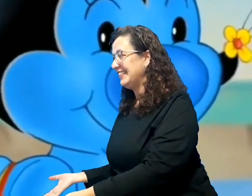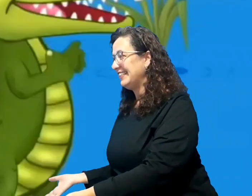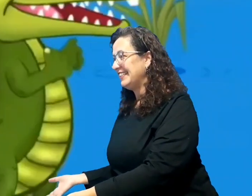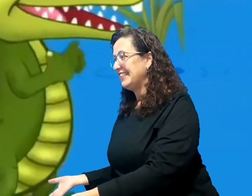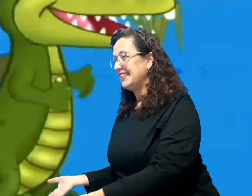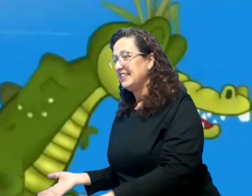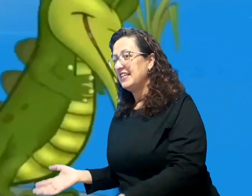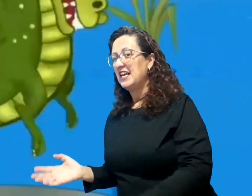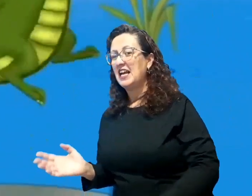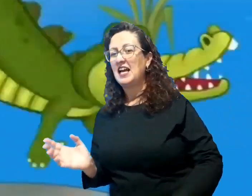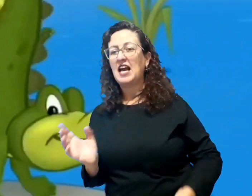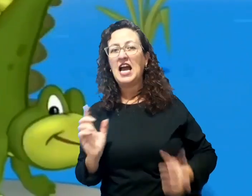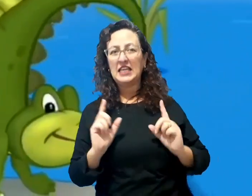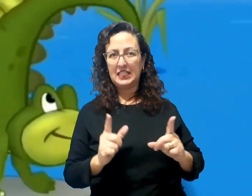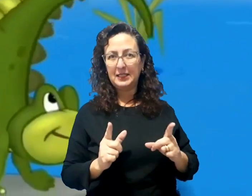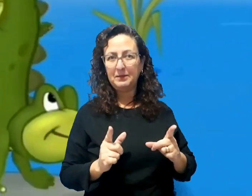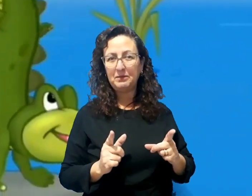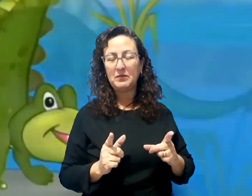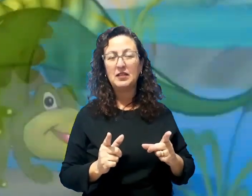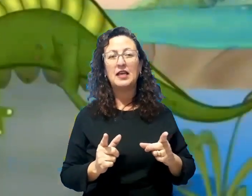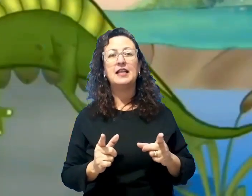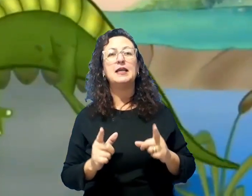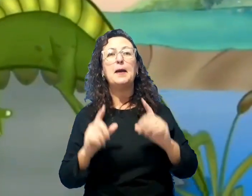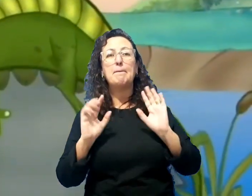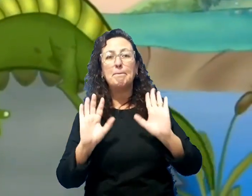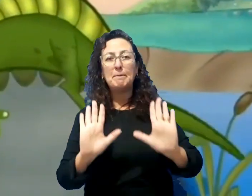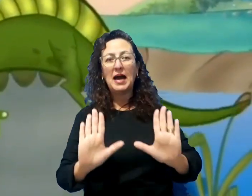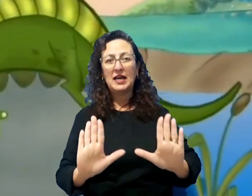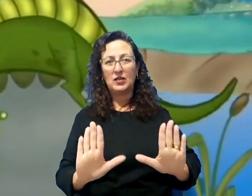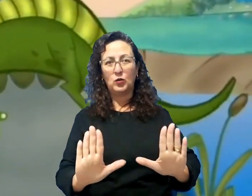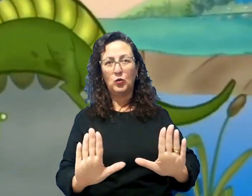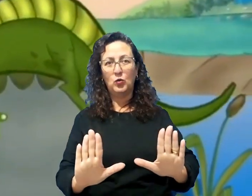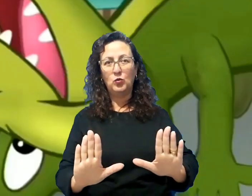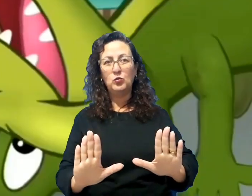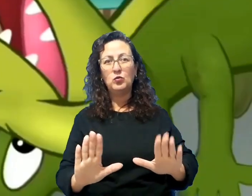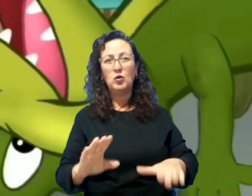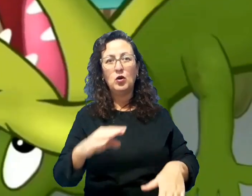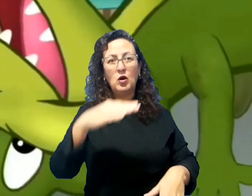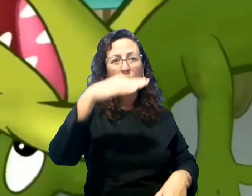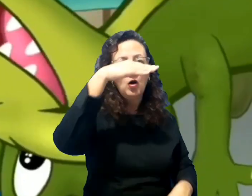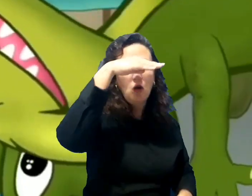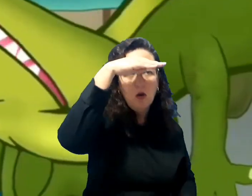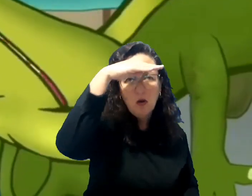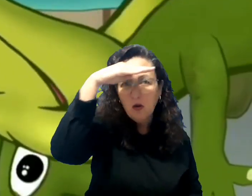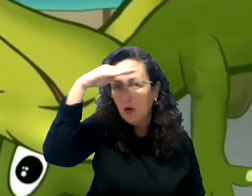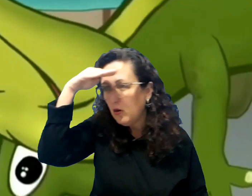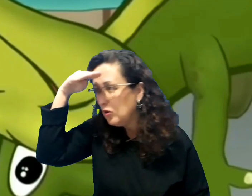Aí ele parou,